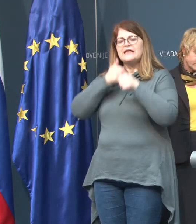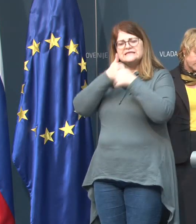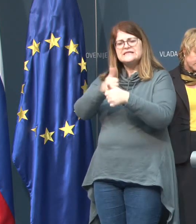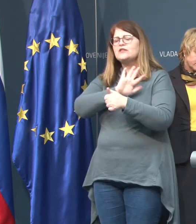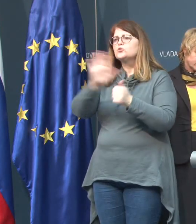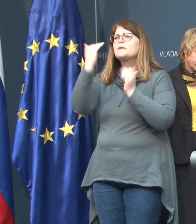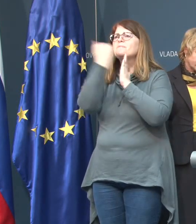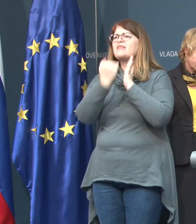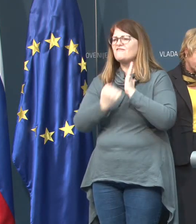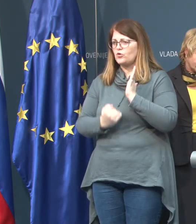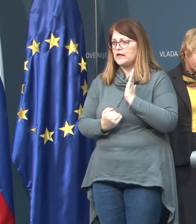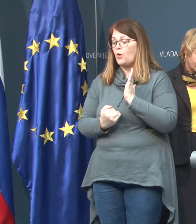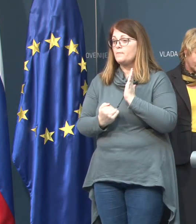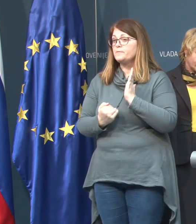navodilom.